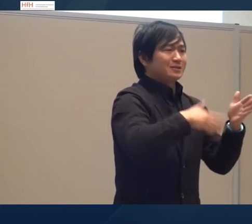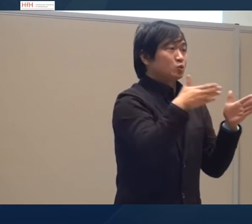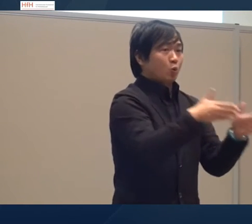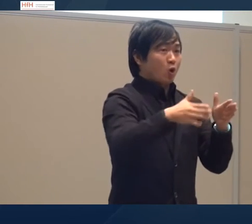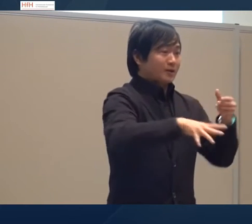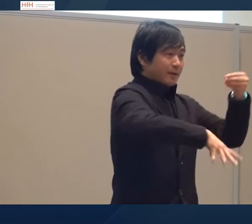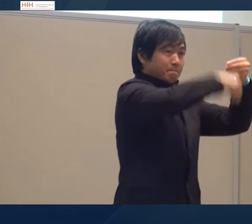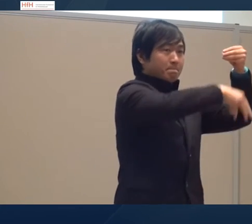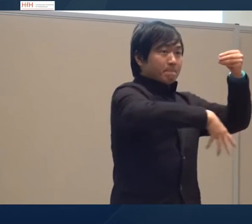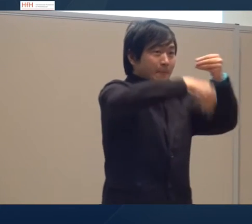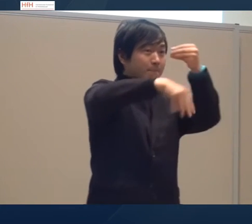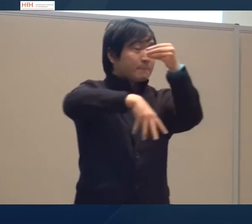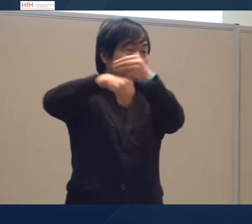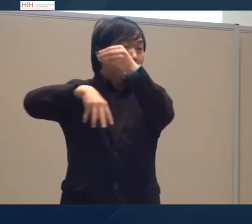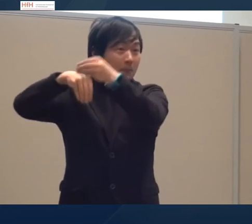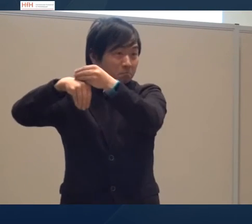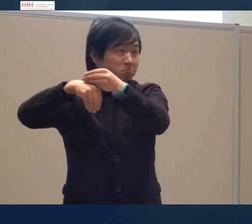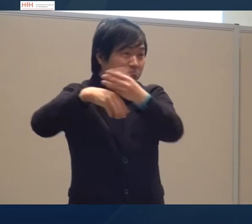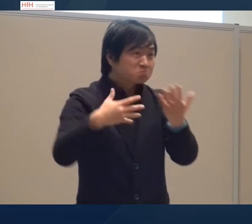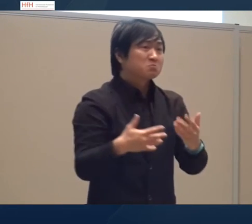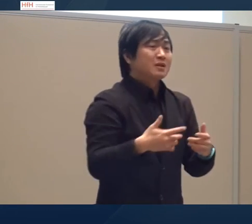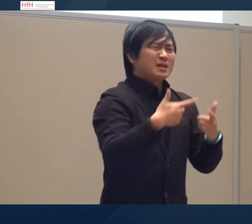Textsorten, die jeweils an diese Texttypen angegliedert sind.